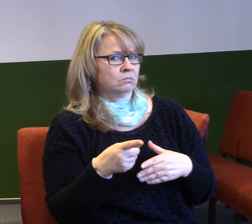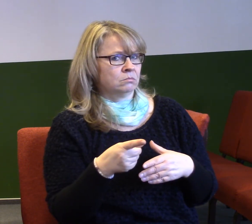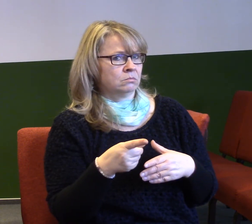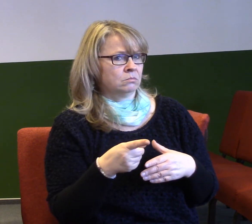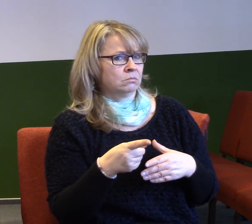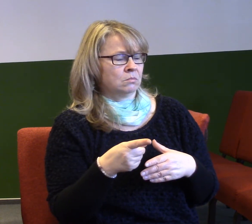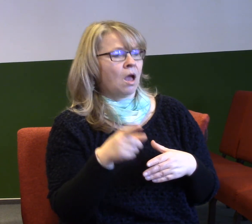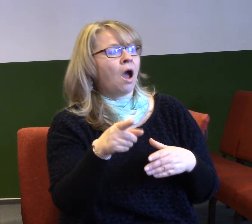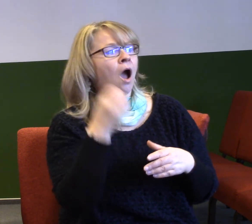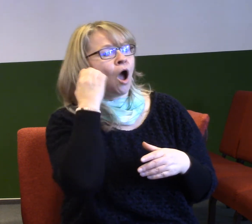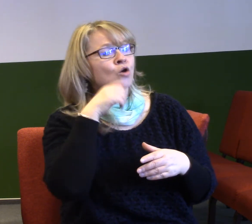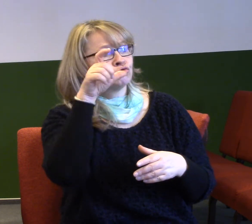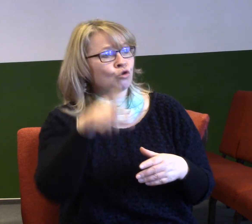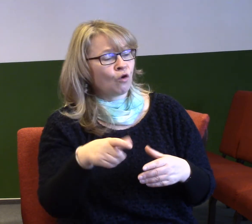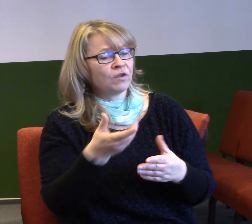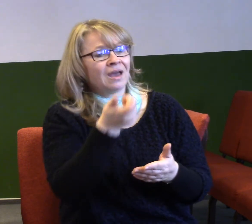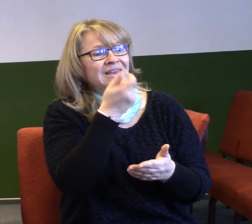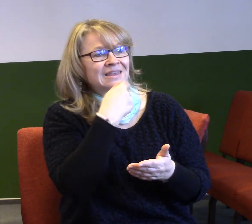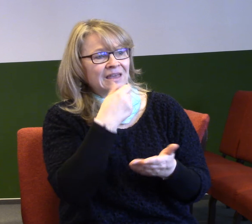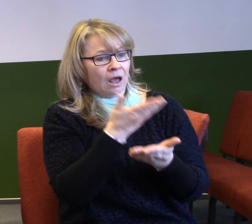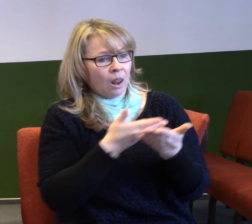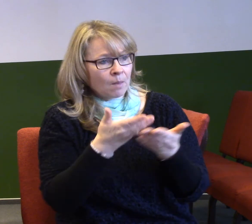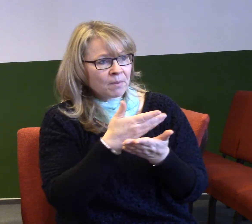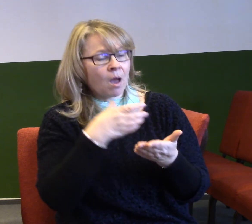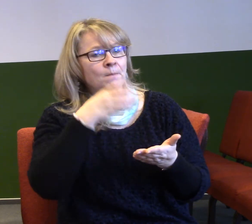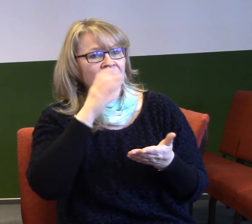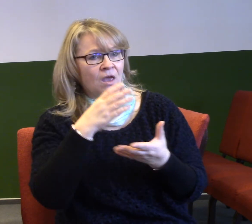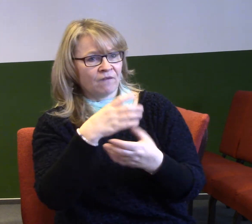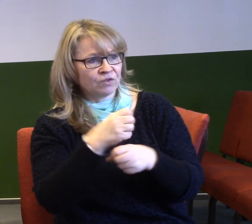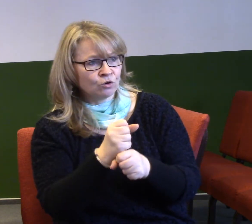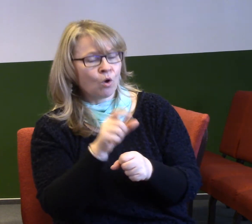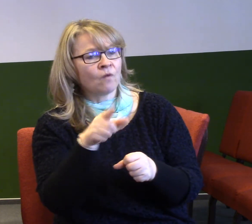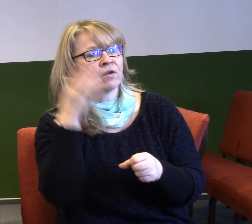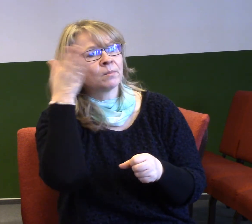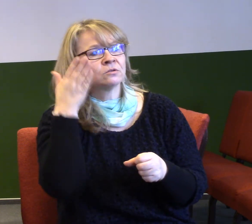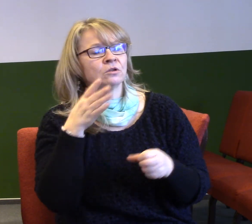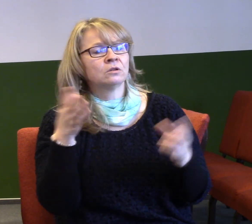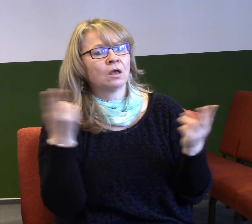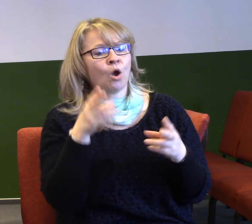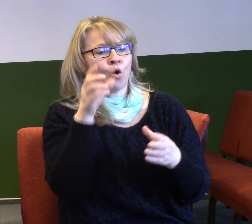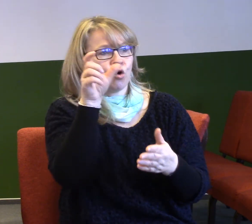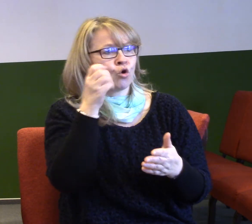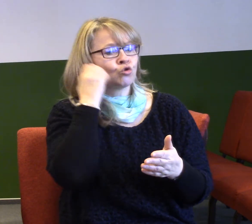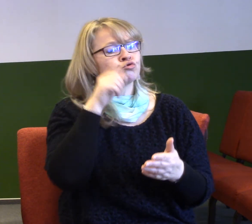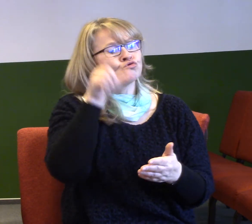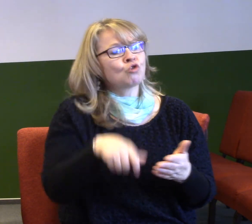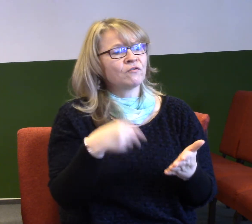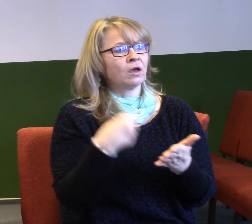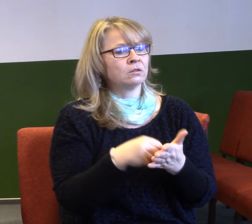a pijan vína a přítel celníků a říšníků. Oba tyhle dva příbejí jsou